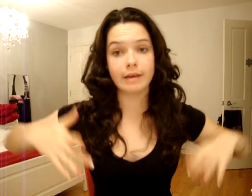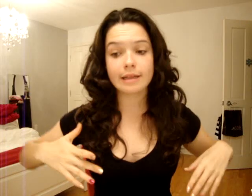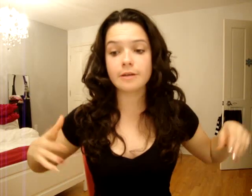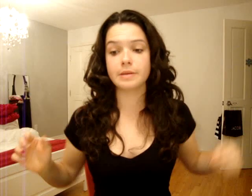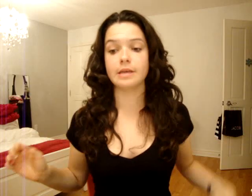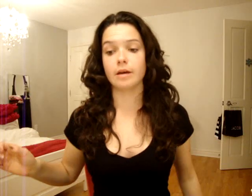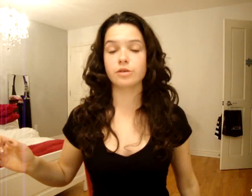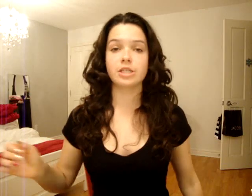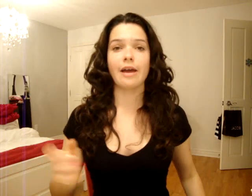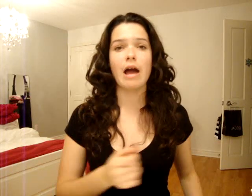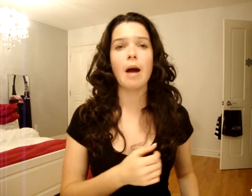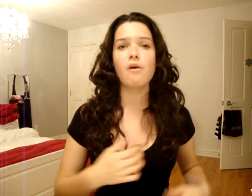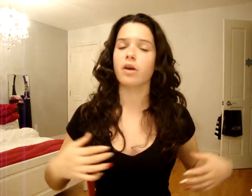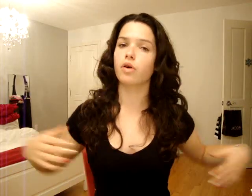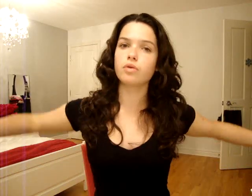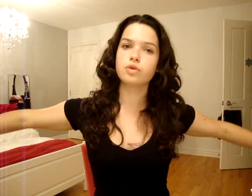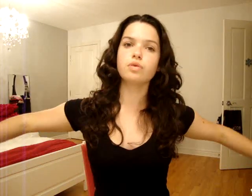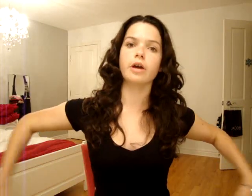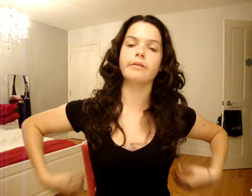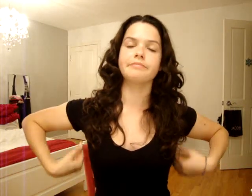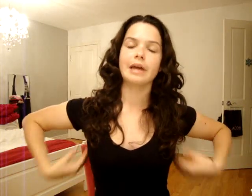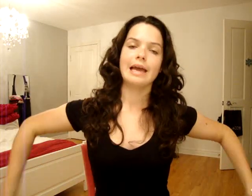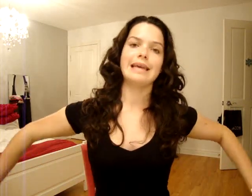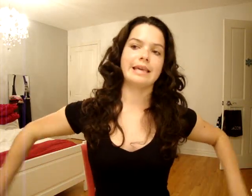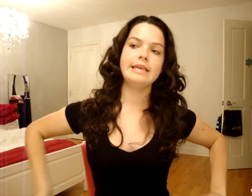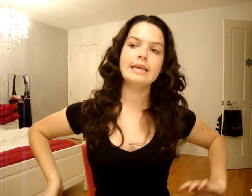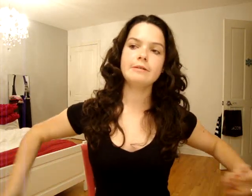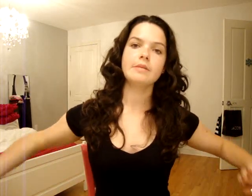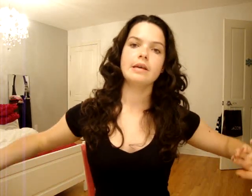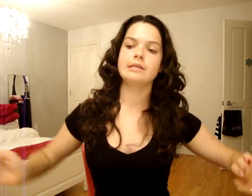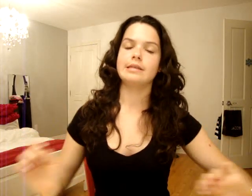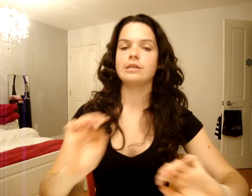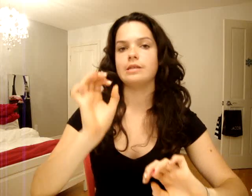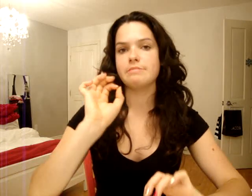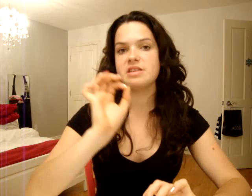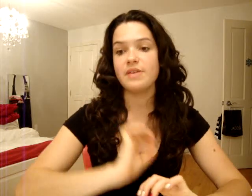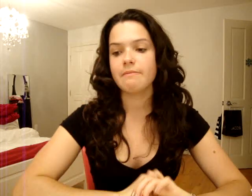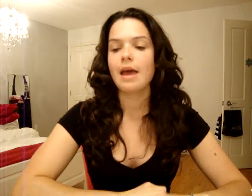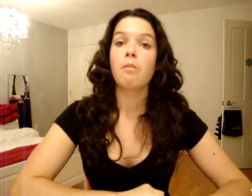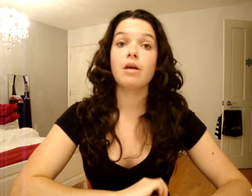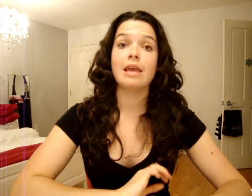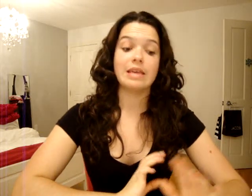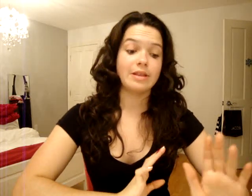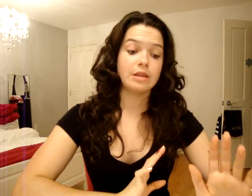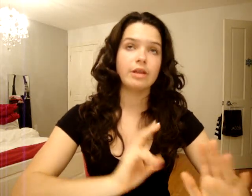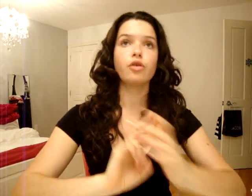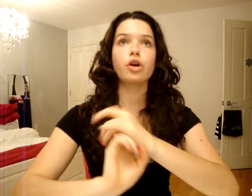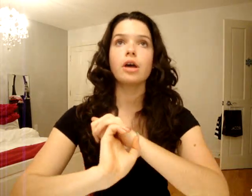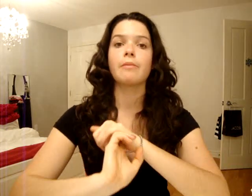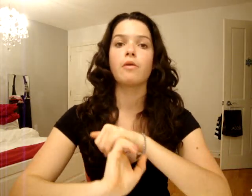kit, là. Puis, moi, j'étais rentre en bas avec un gros suit kaki, là. C'était magnifique. Puis là, il y avait deux gars dans mon